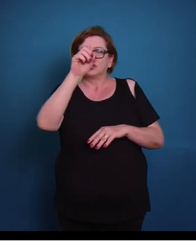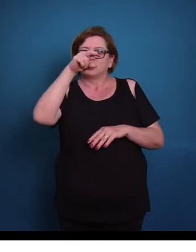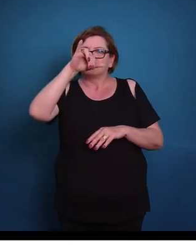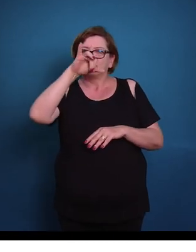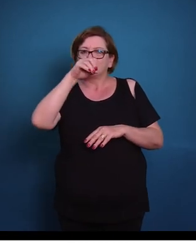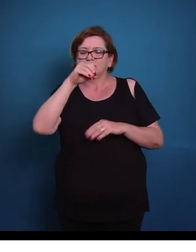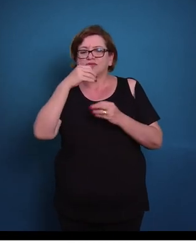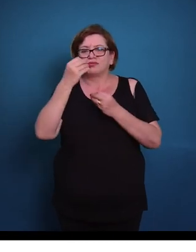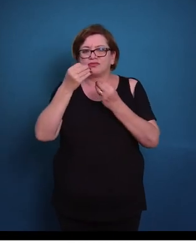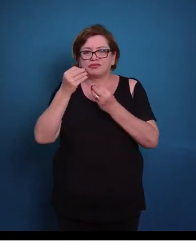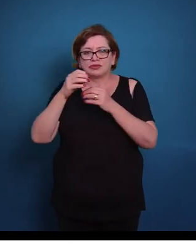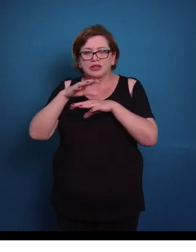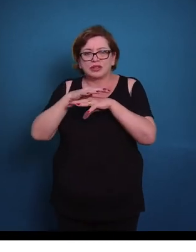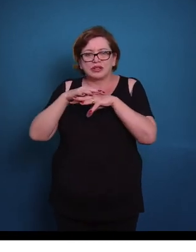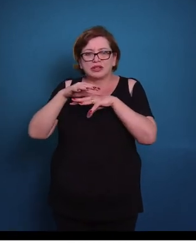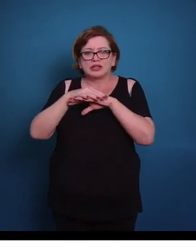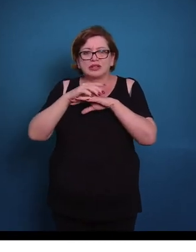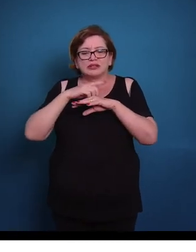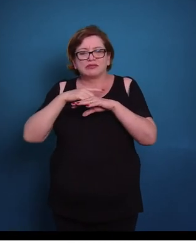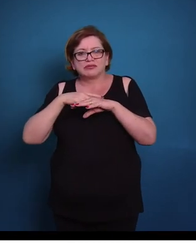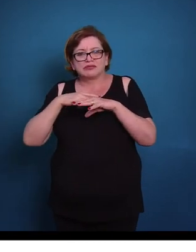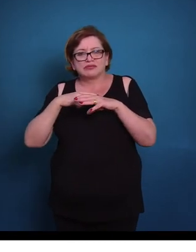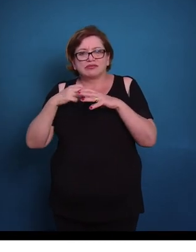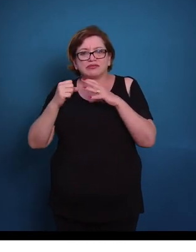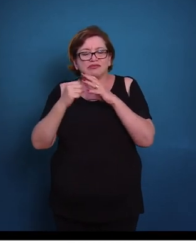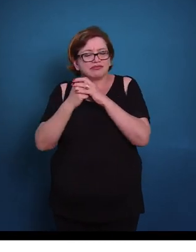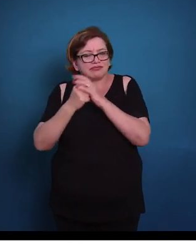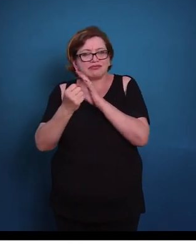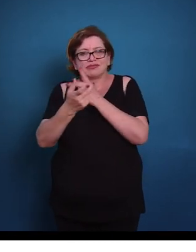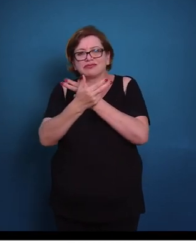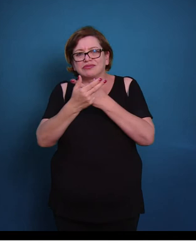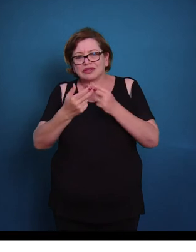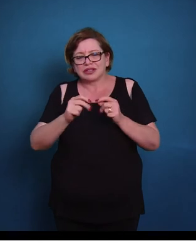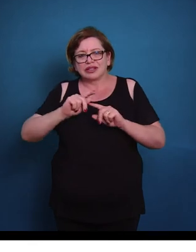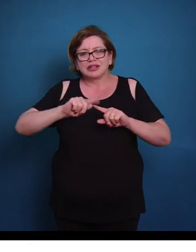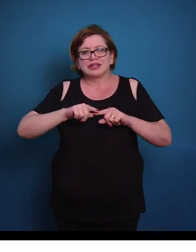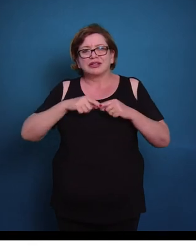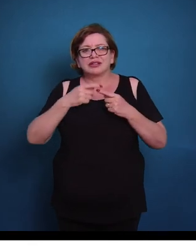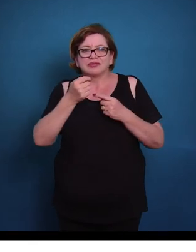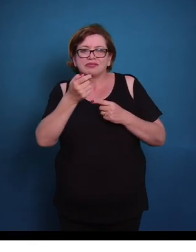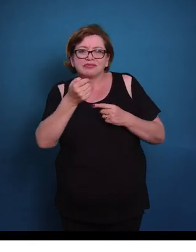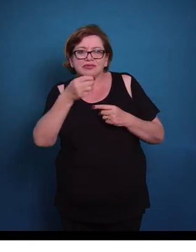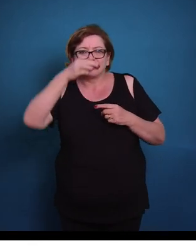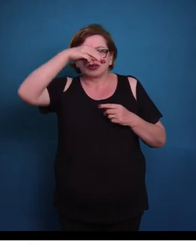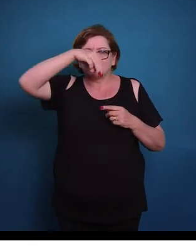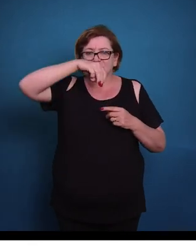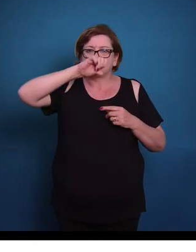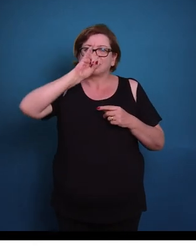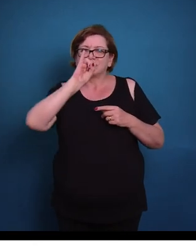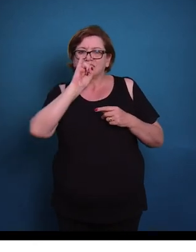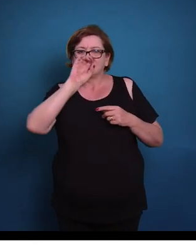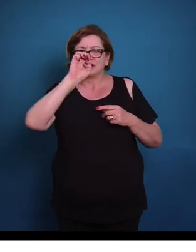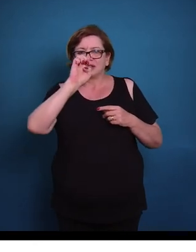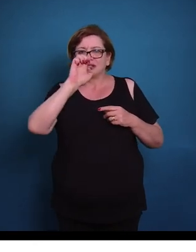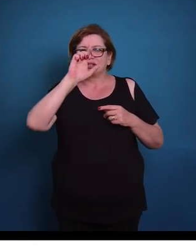temos os corpos dos neurônios, temos células da glia, mas temos muito a pouca mielina. Então por isso que ela tem essa coloração mais